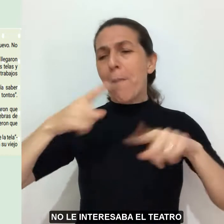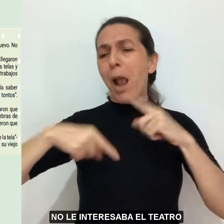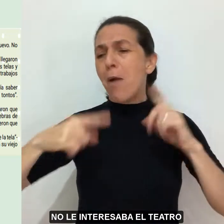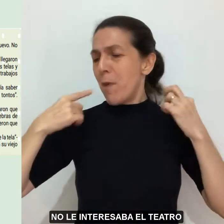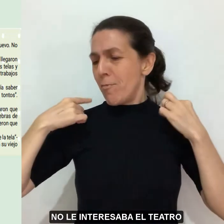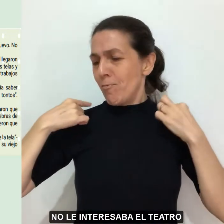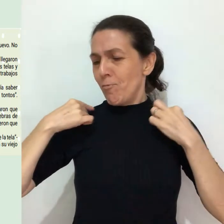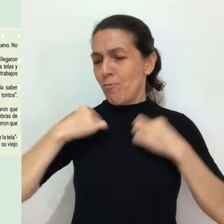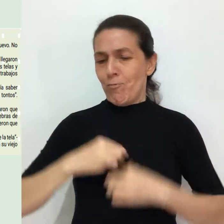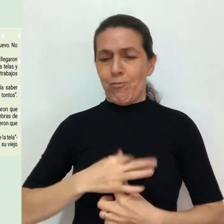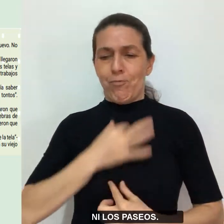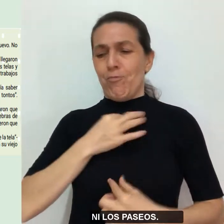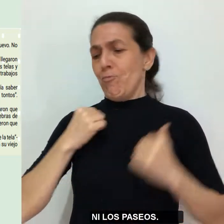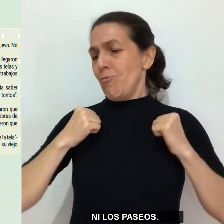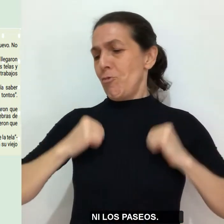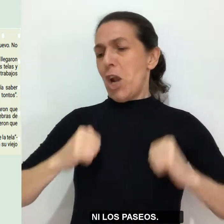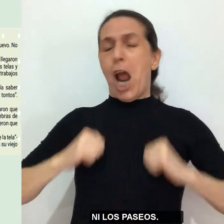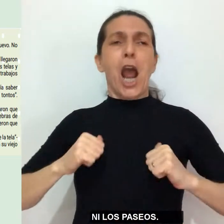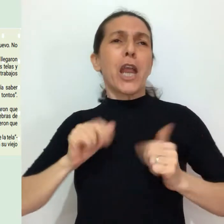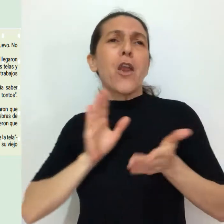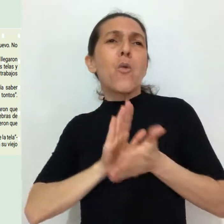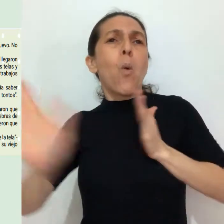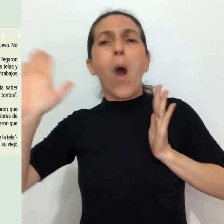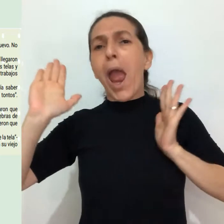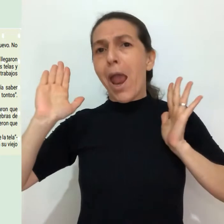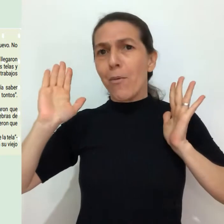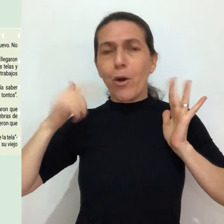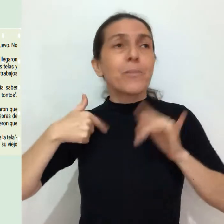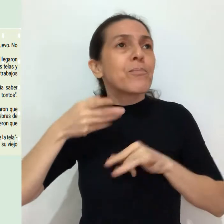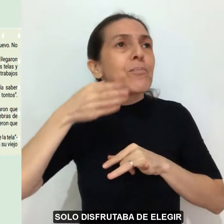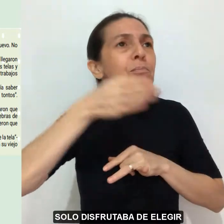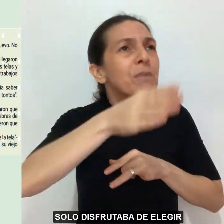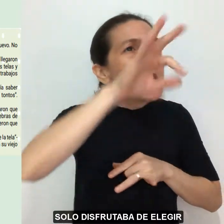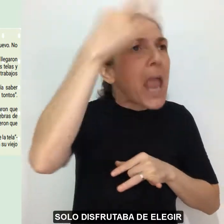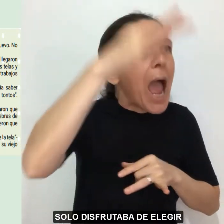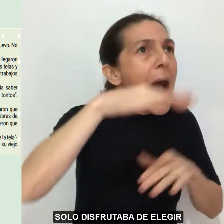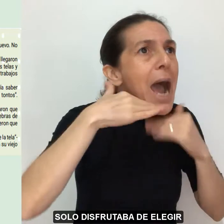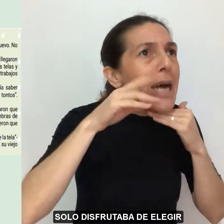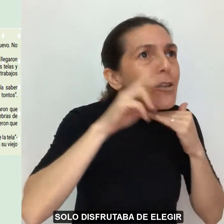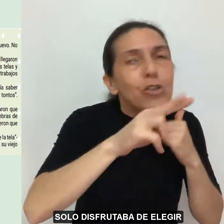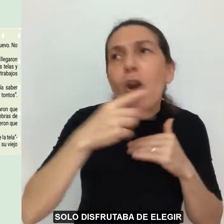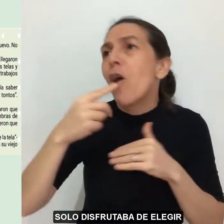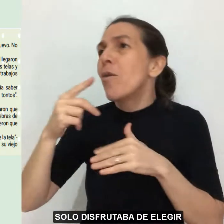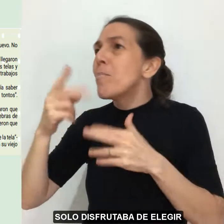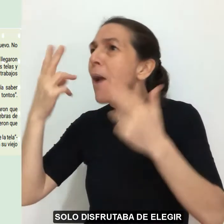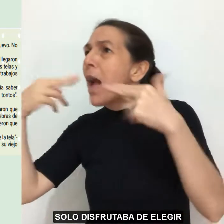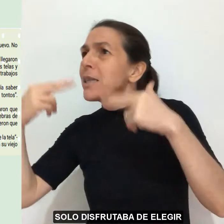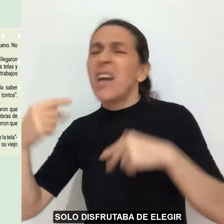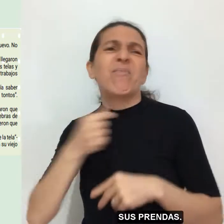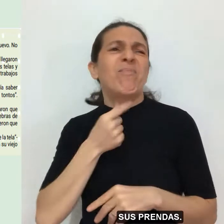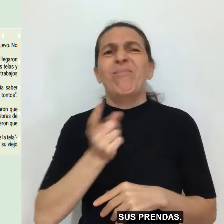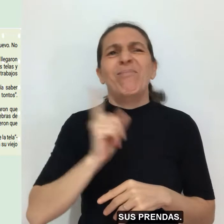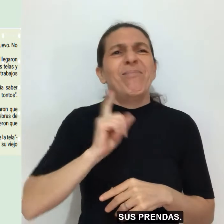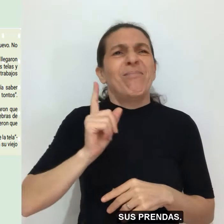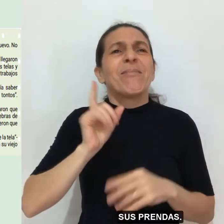el teatro ni los paseos. Solo disfrutaba de elegir sus prendas.